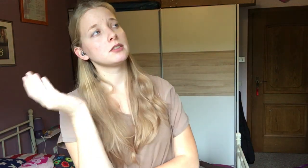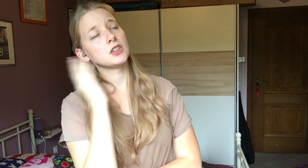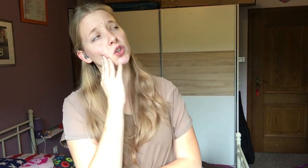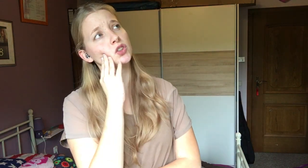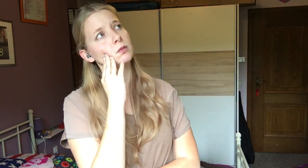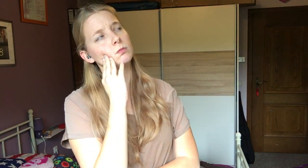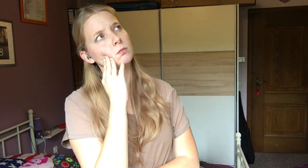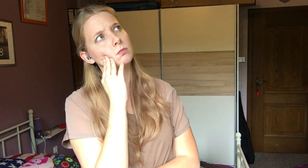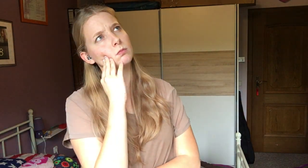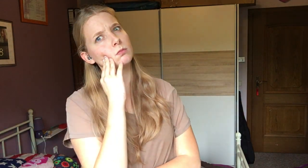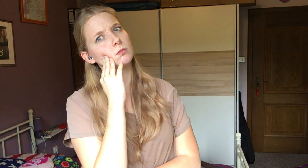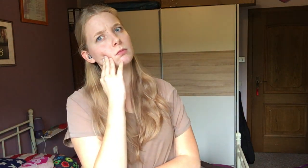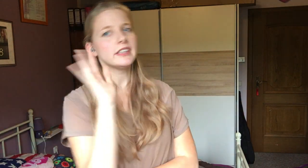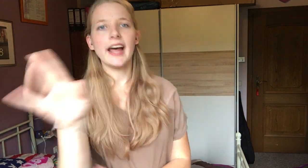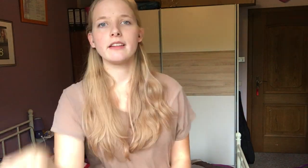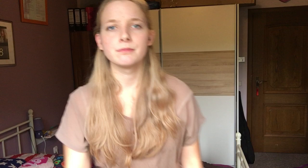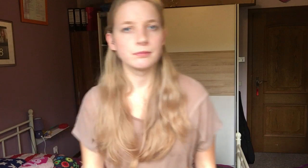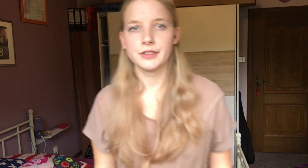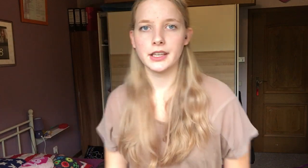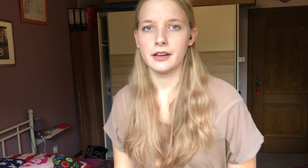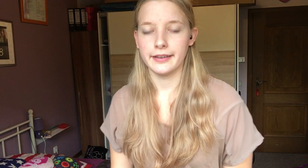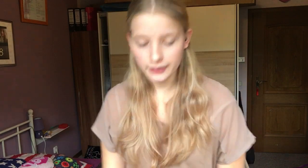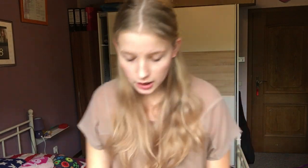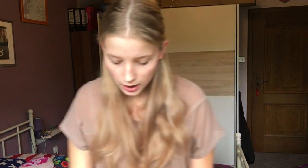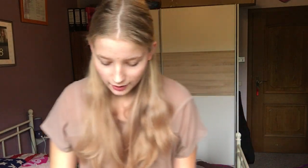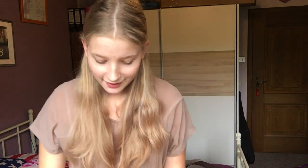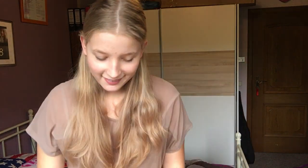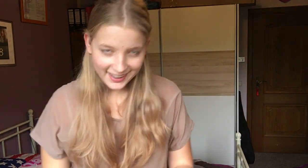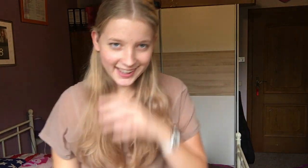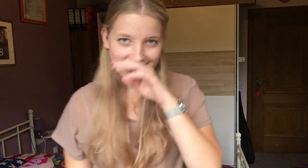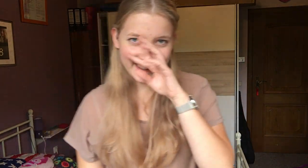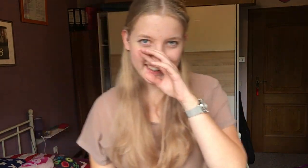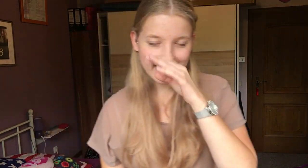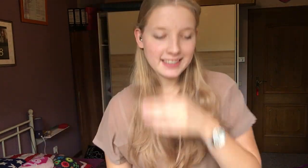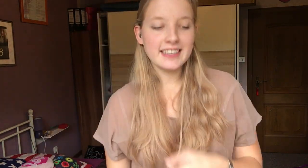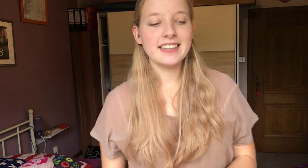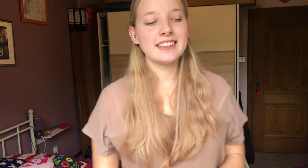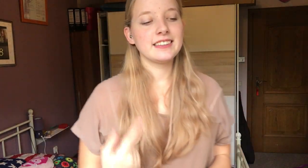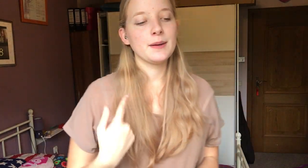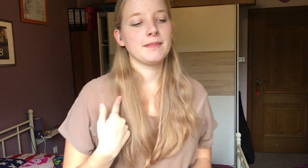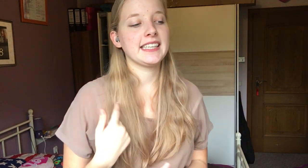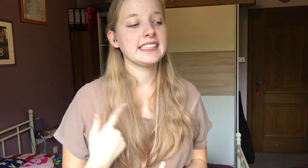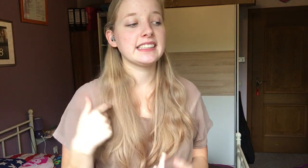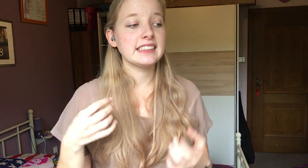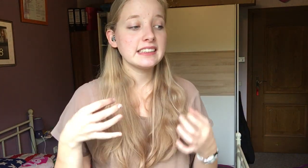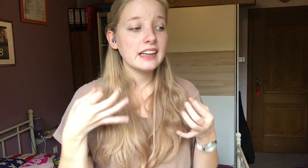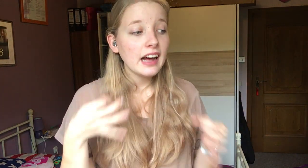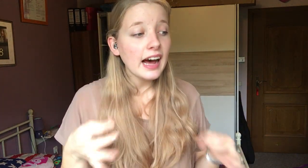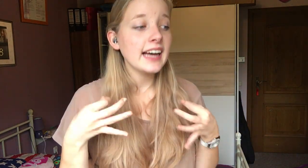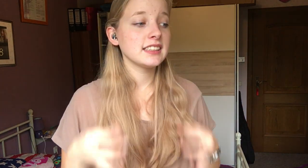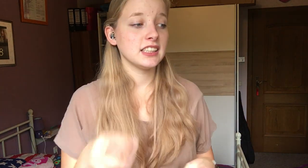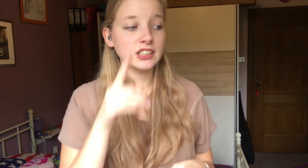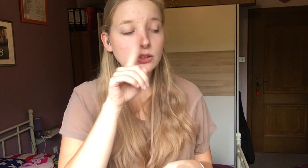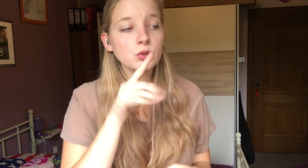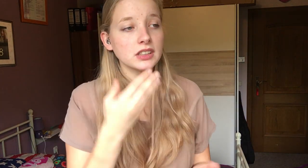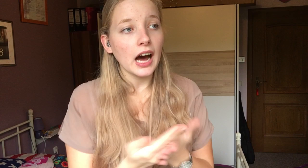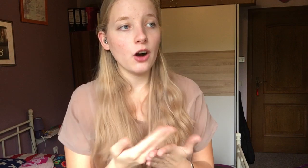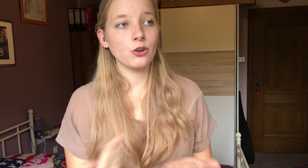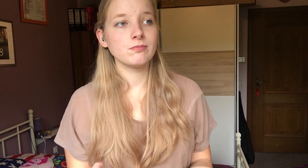schön. Nein, nein, nein, nein, nein. Mir geht es einzig nur darum,